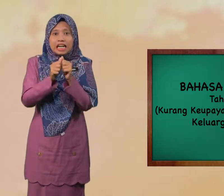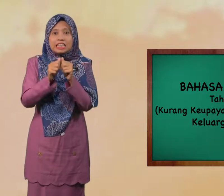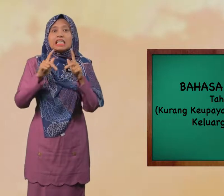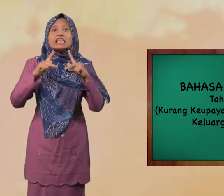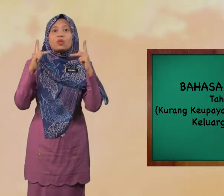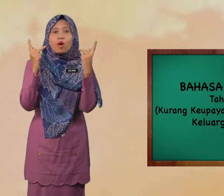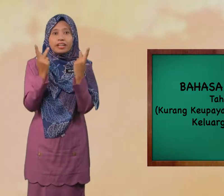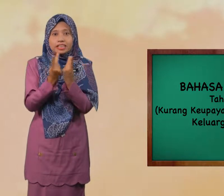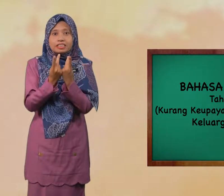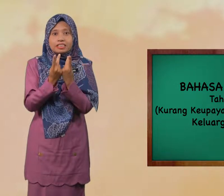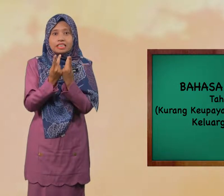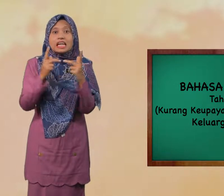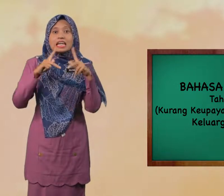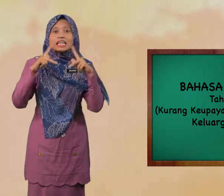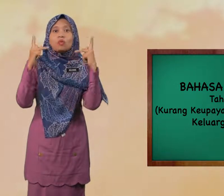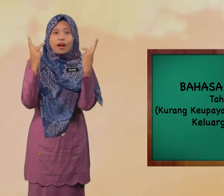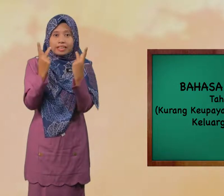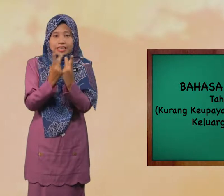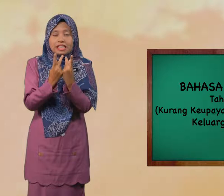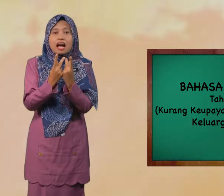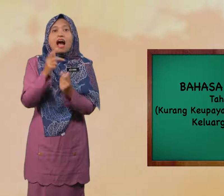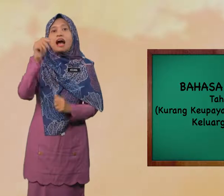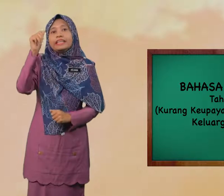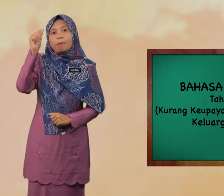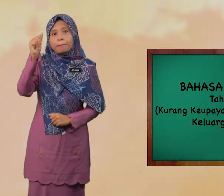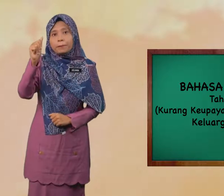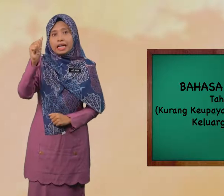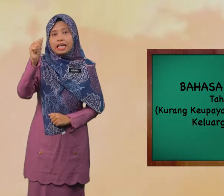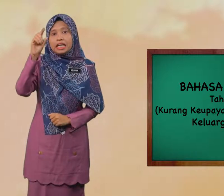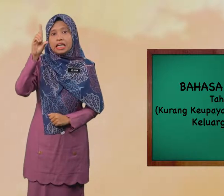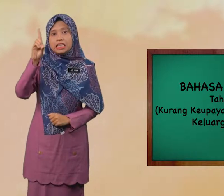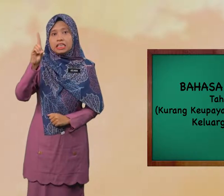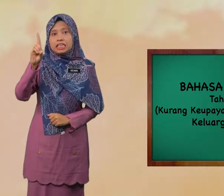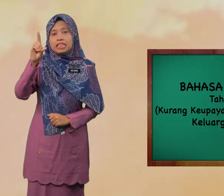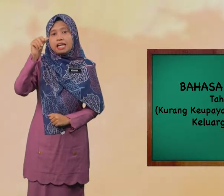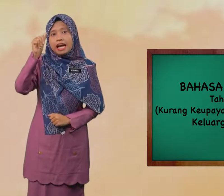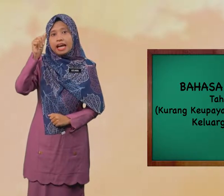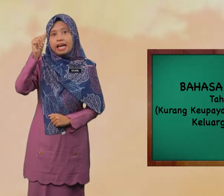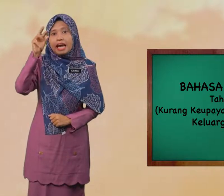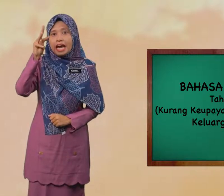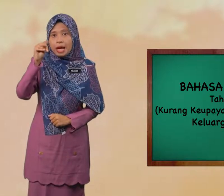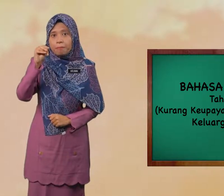keluarga Keluarga Adam A-D-A-M